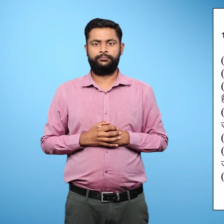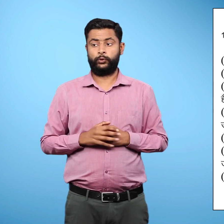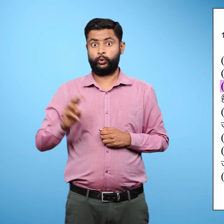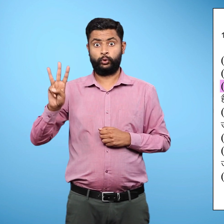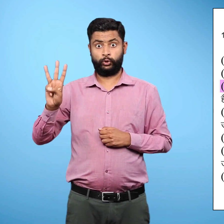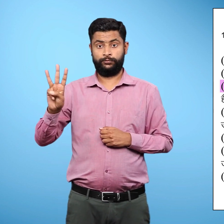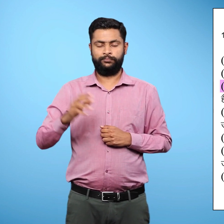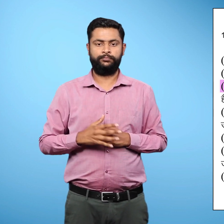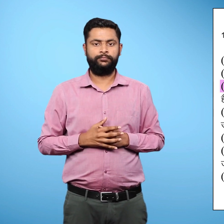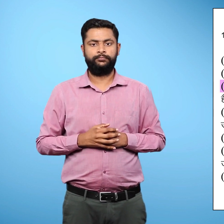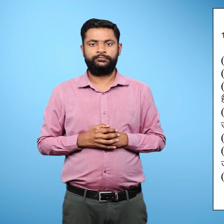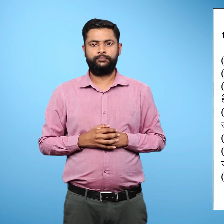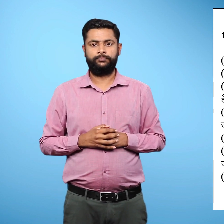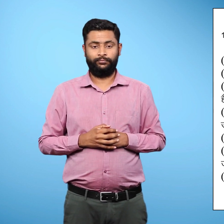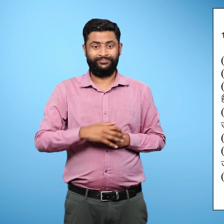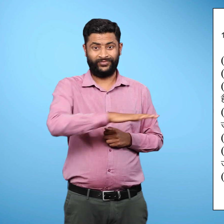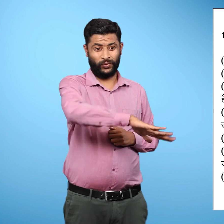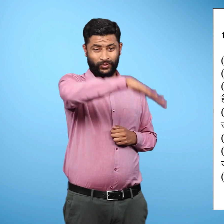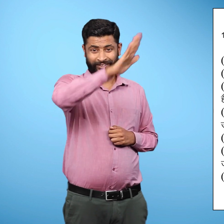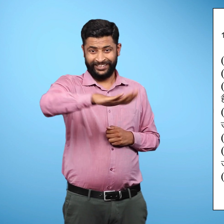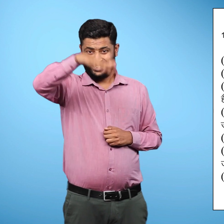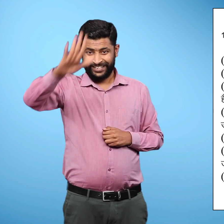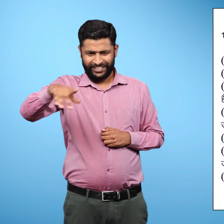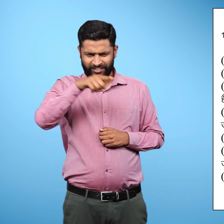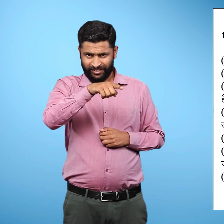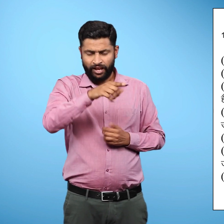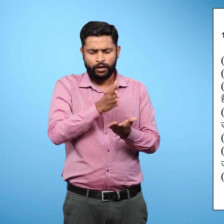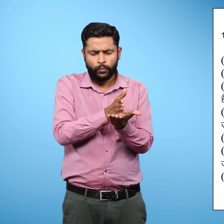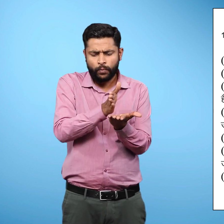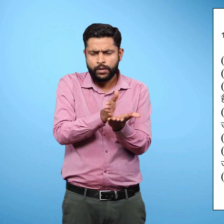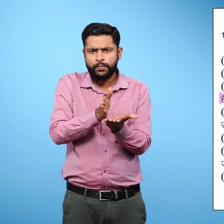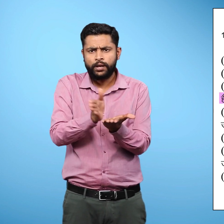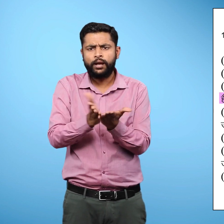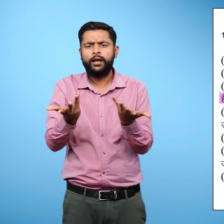तीसरा परवतों के विभिन्न प्रकार कौन-कौन से हैं